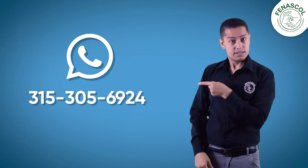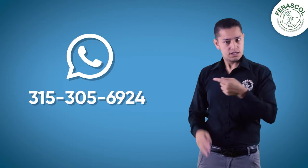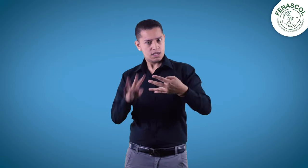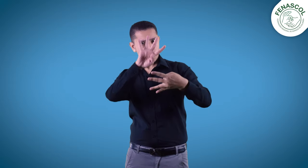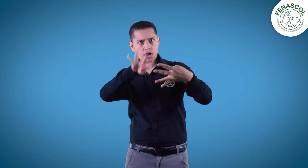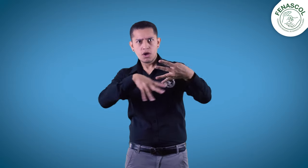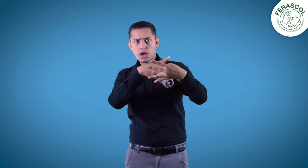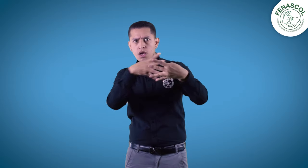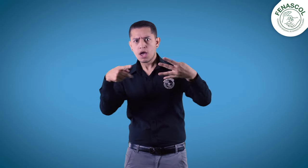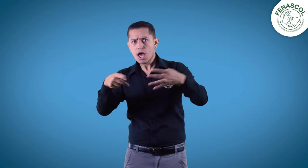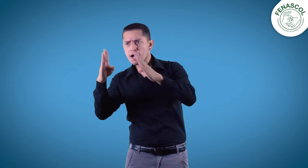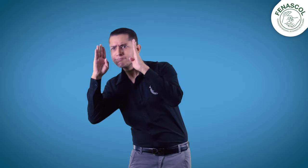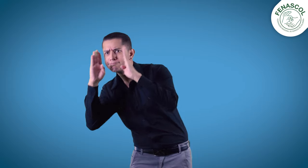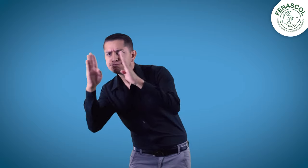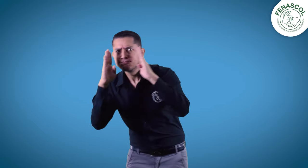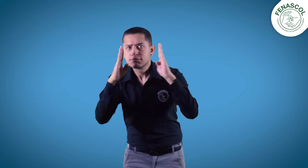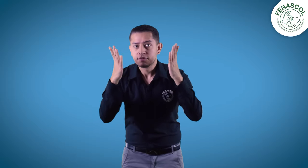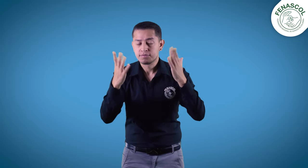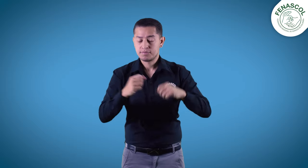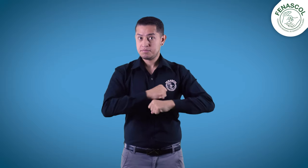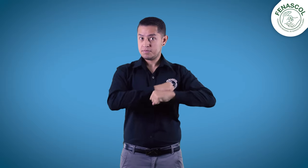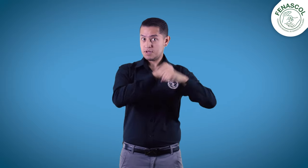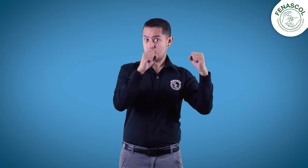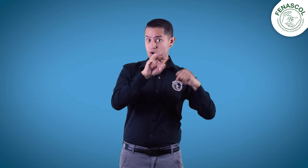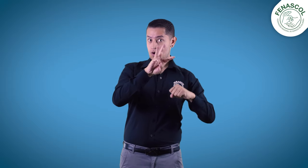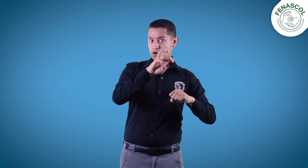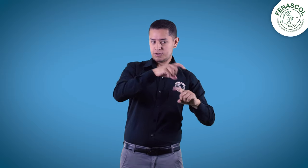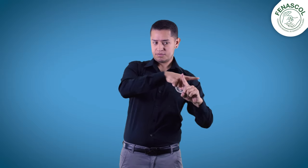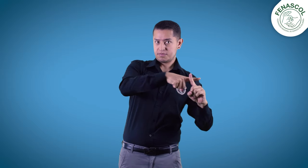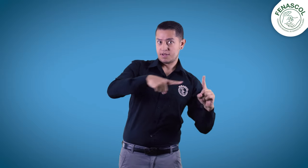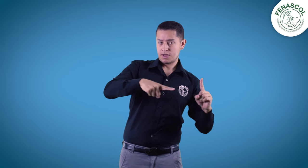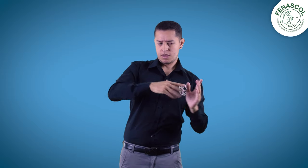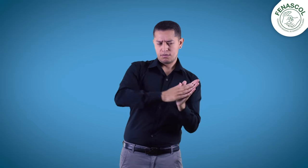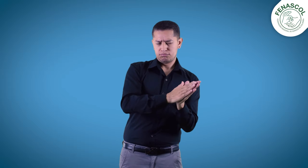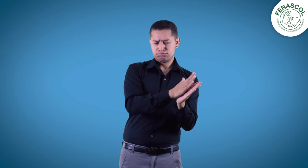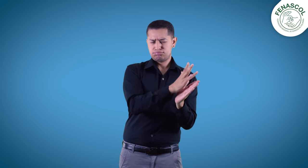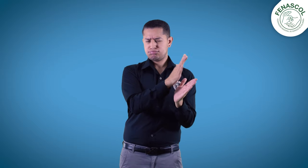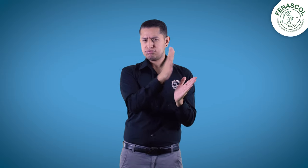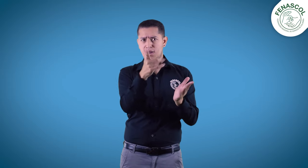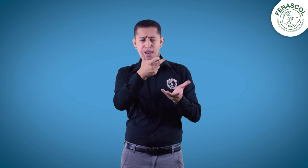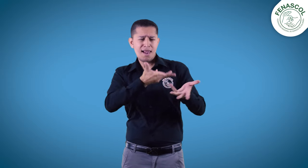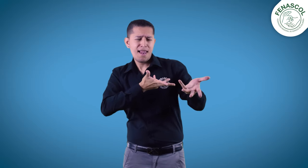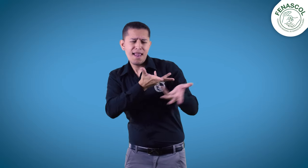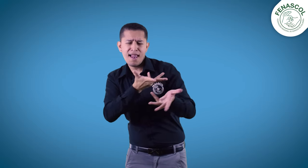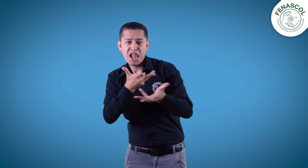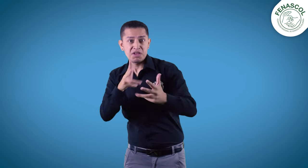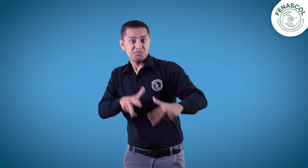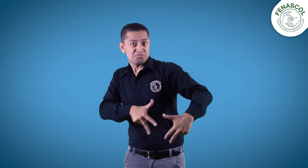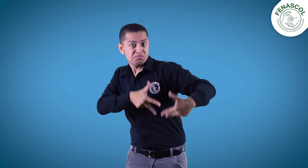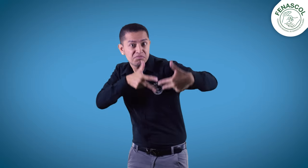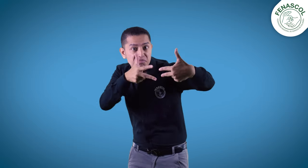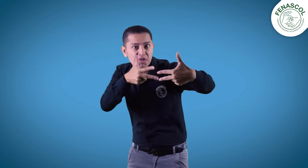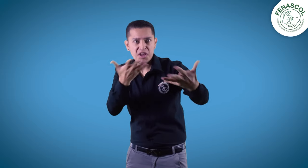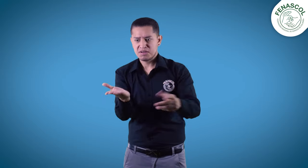Te atenderán en los siguientes horarios, de 8 y media am a 5 pm por videollamada,